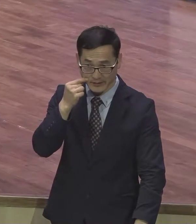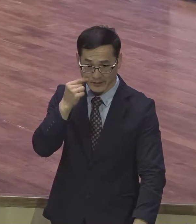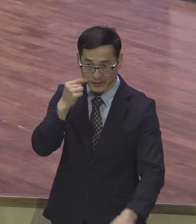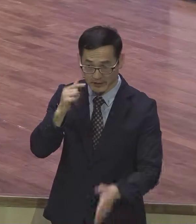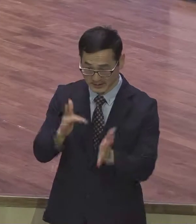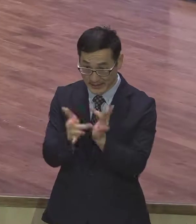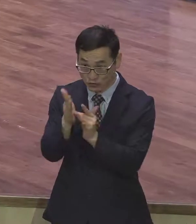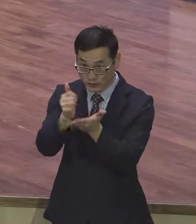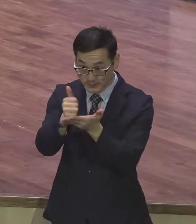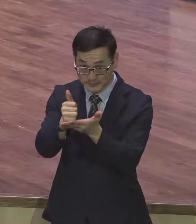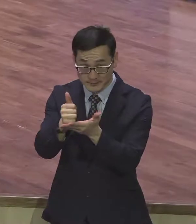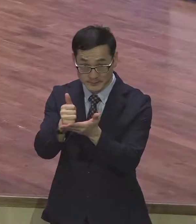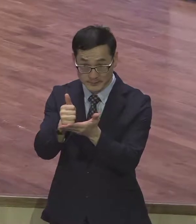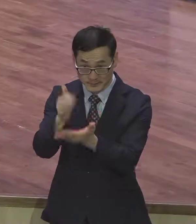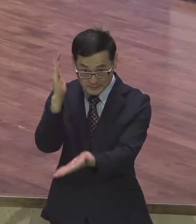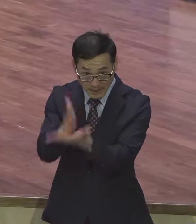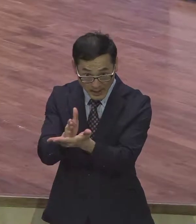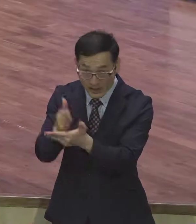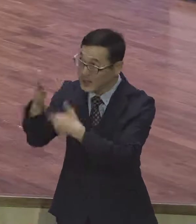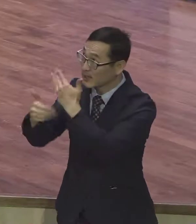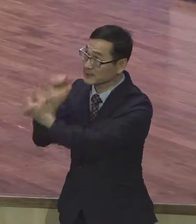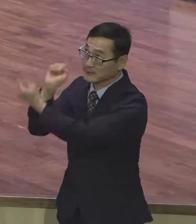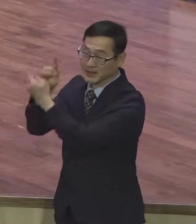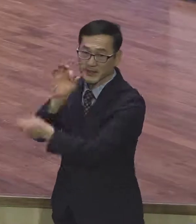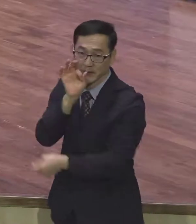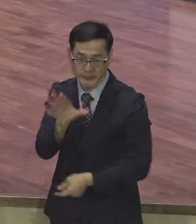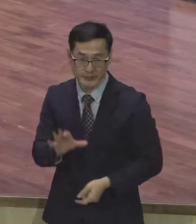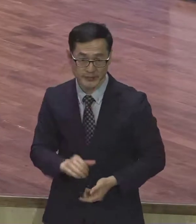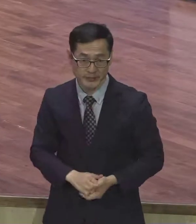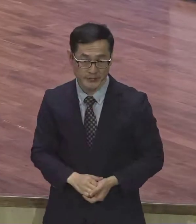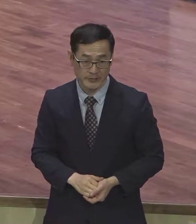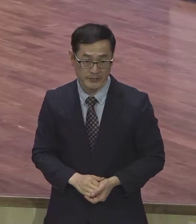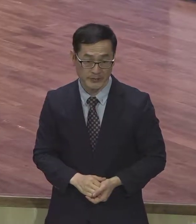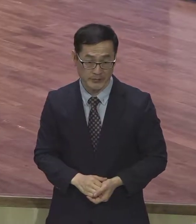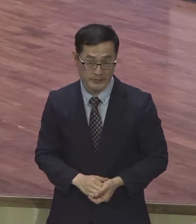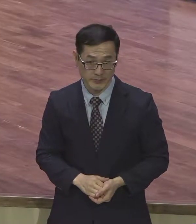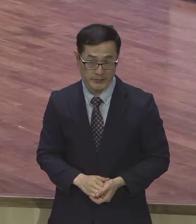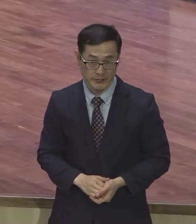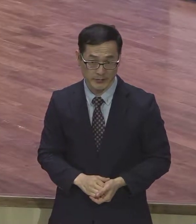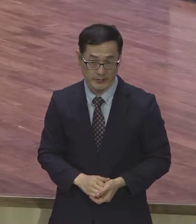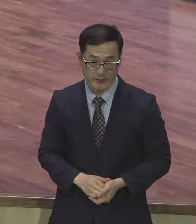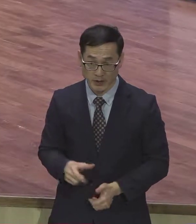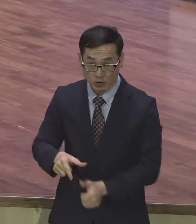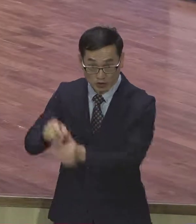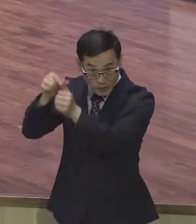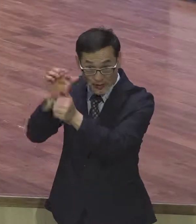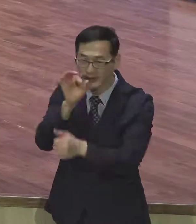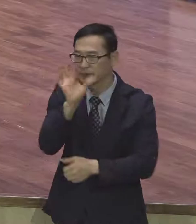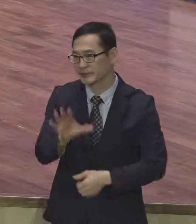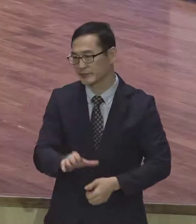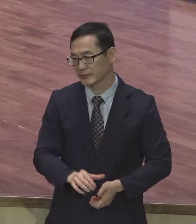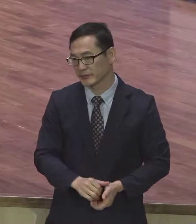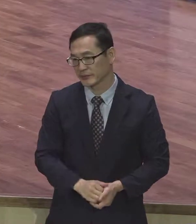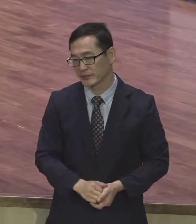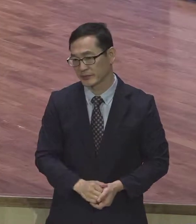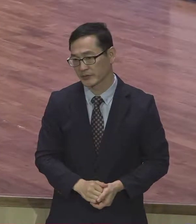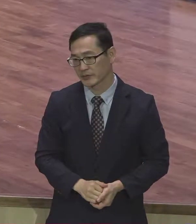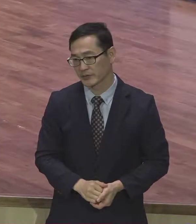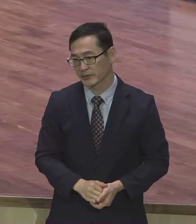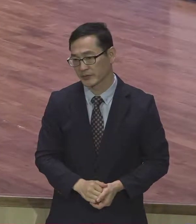없어요. 예수, 그리스도를 아니고는 절대로 절대로 구원 못 받아요. 그러니까 예수, 그리스도와